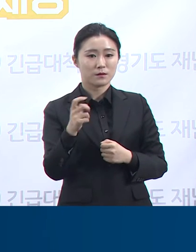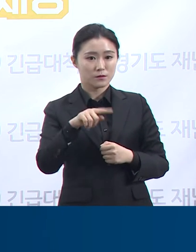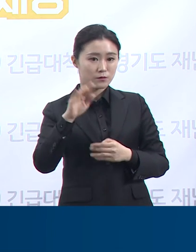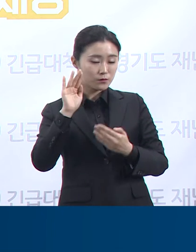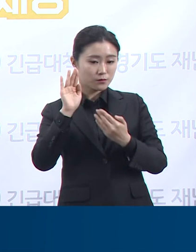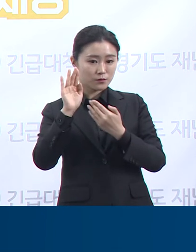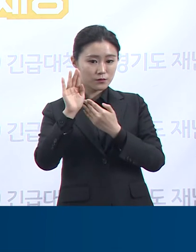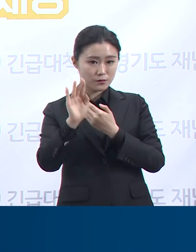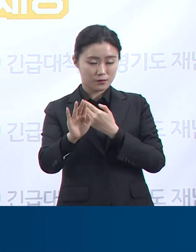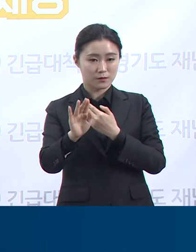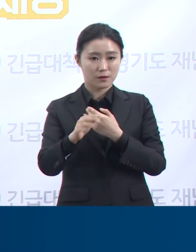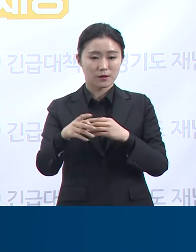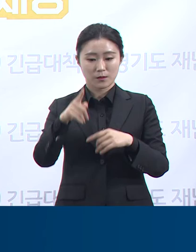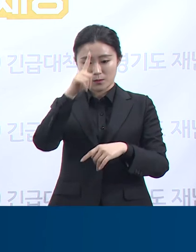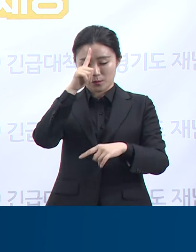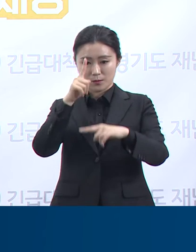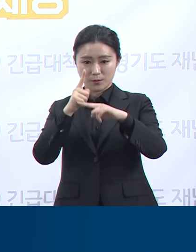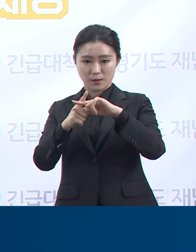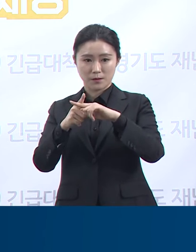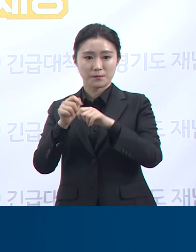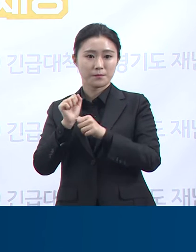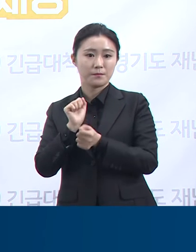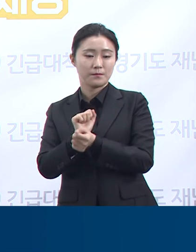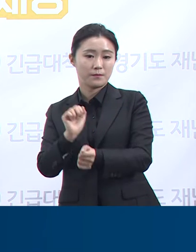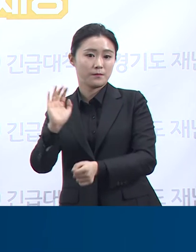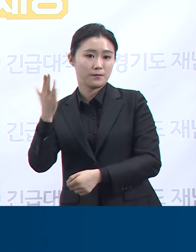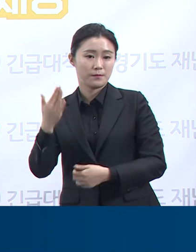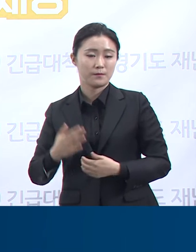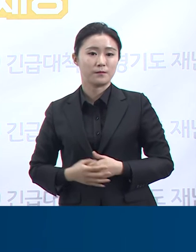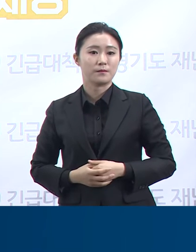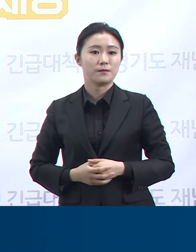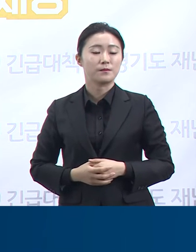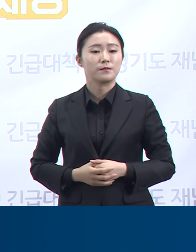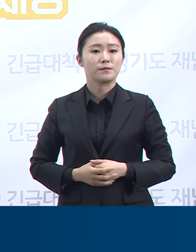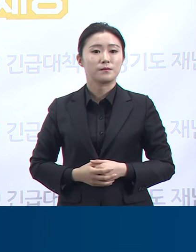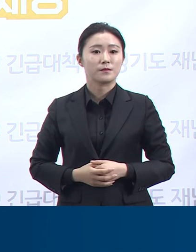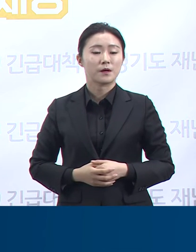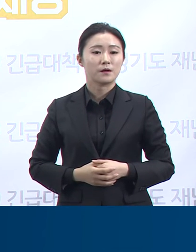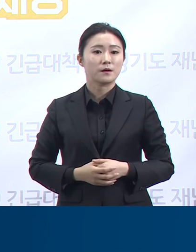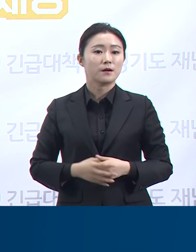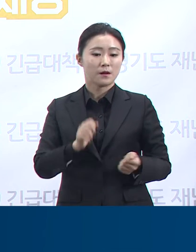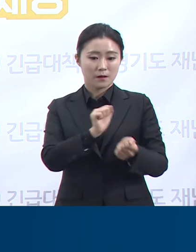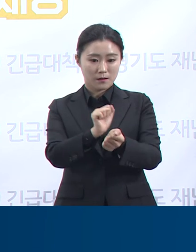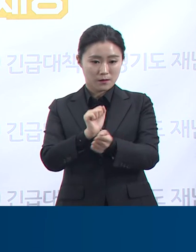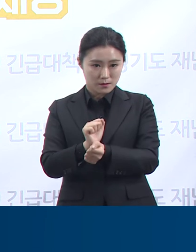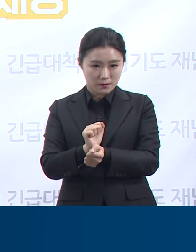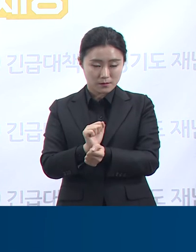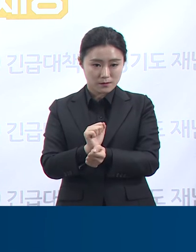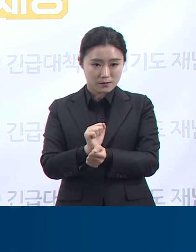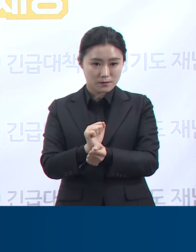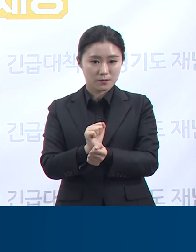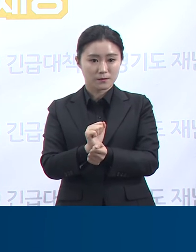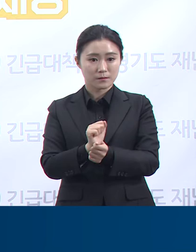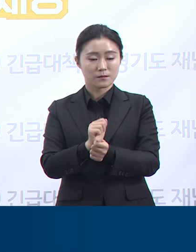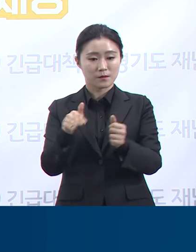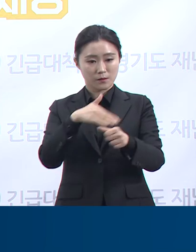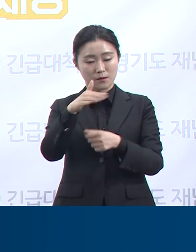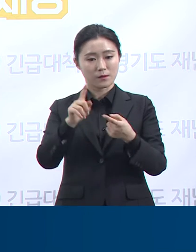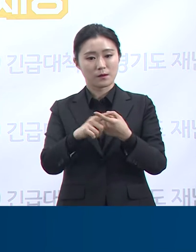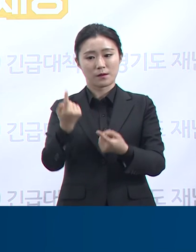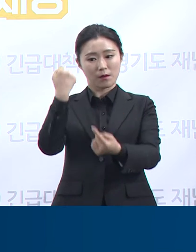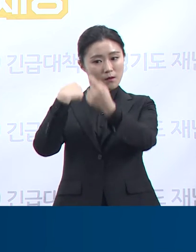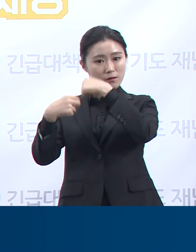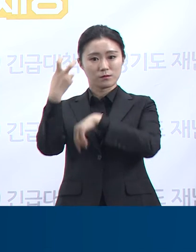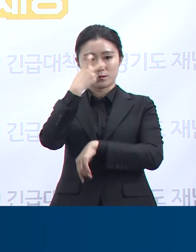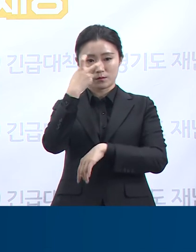경기도는 즉각 대응팀을 파견하여 감염 경로에 대해 역학조사를 진행 중이며 확진자 중 교인